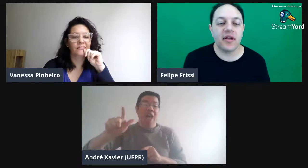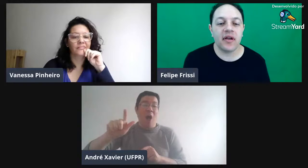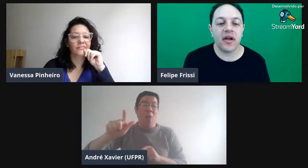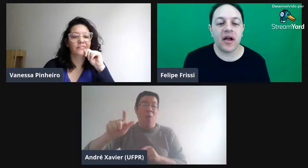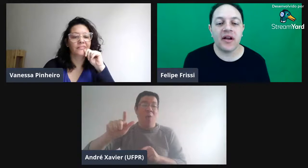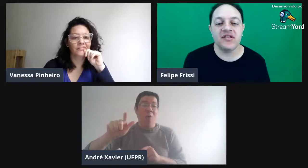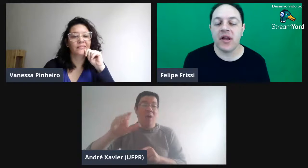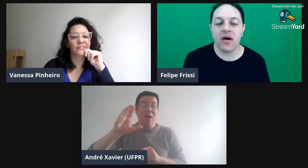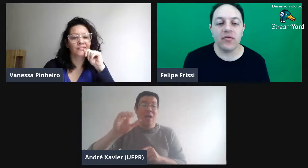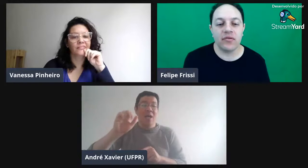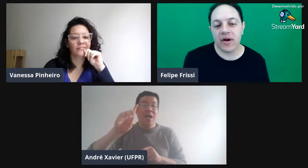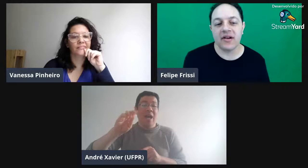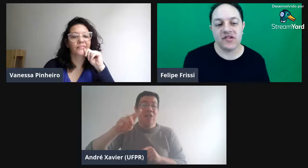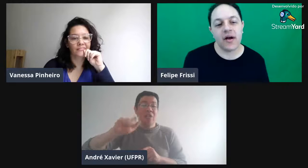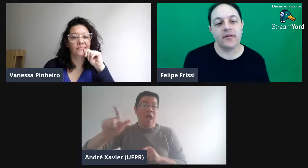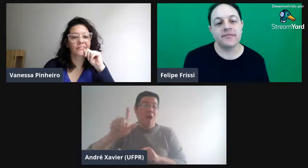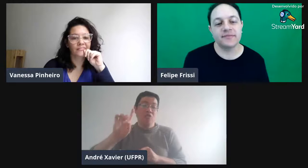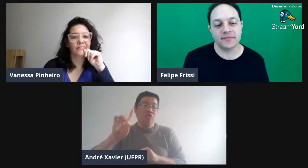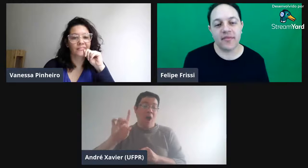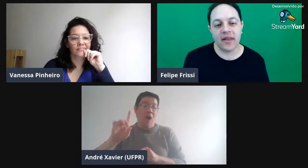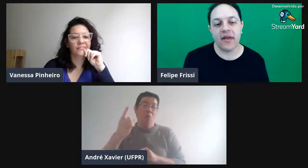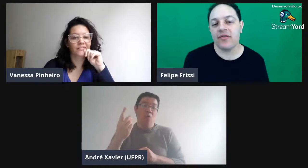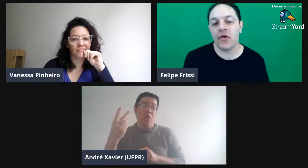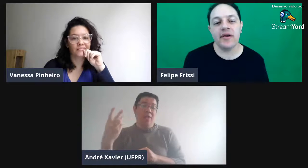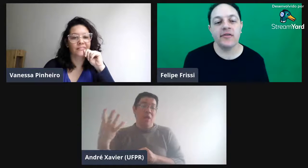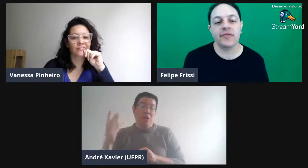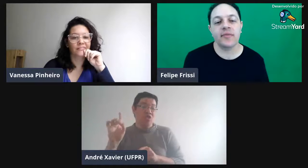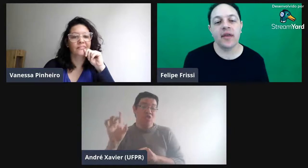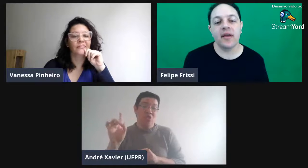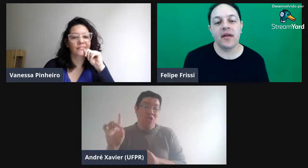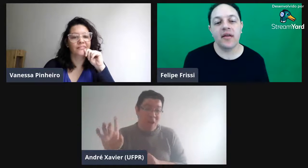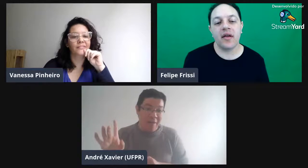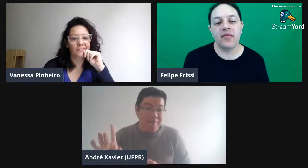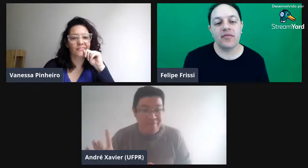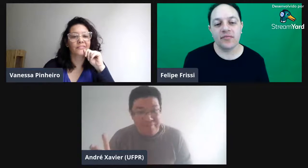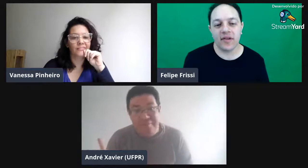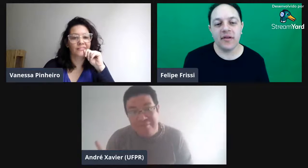cardinal, no cardinal, né? Só isso, entendeu?